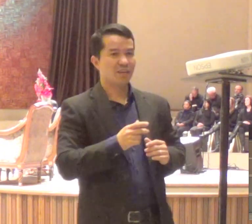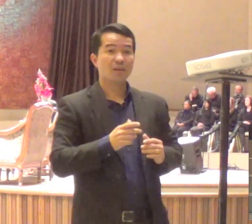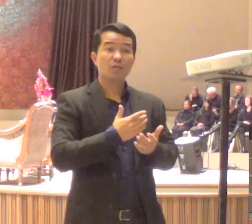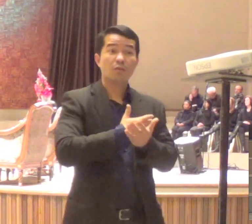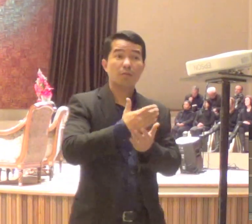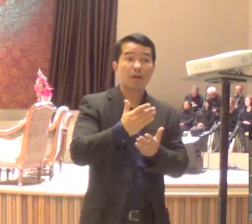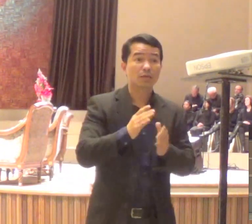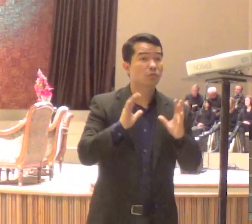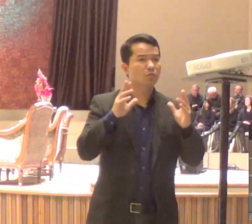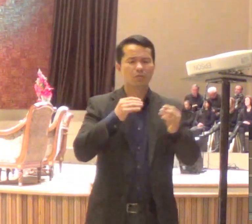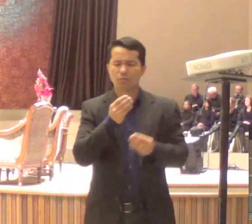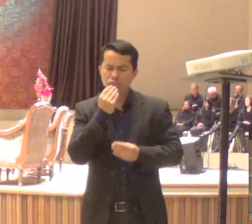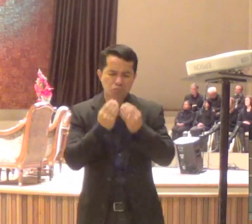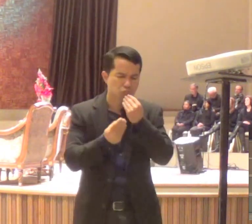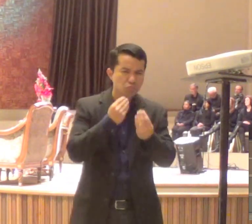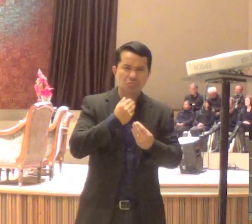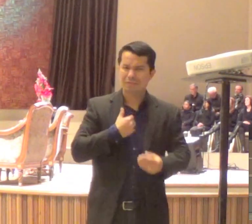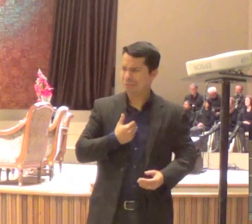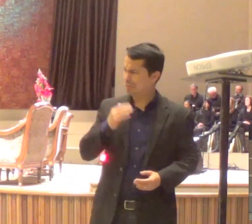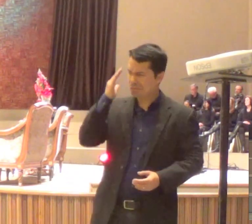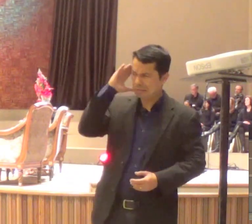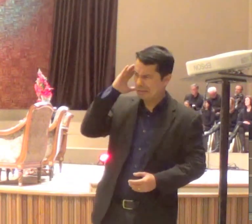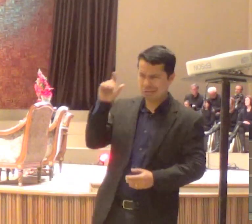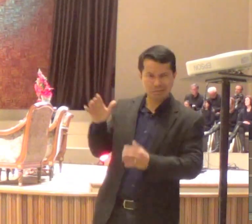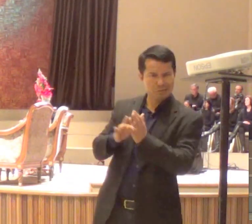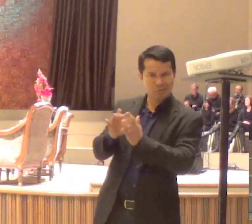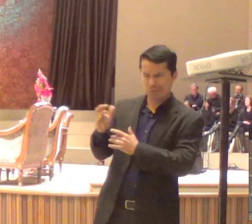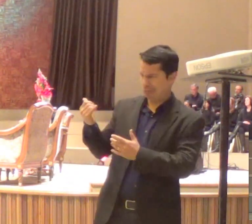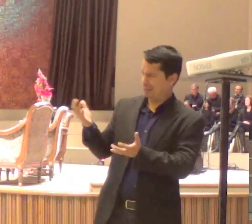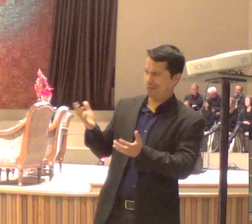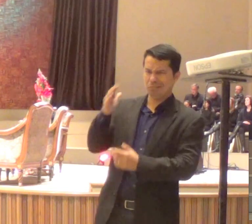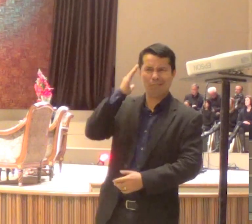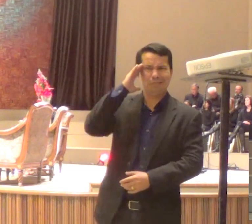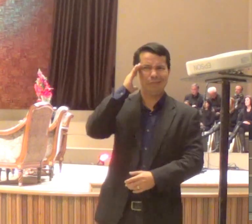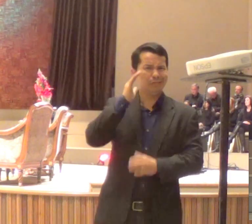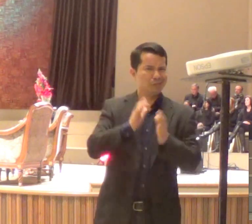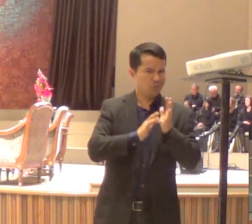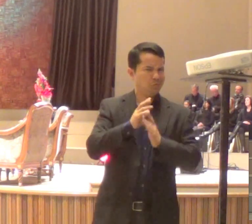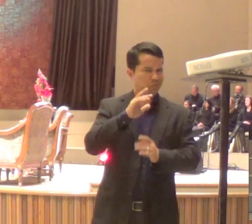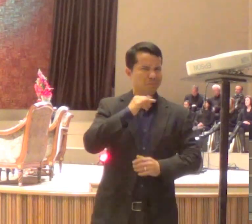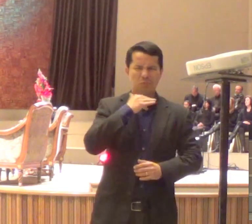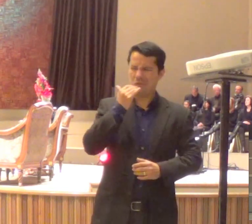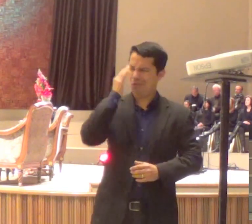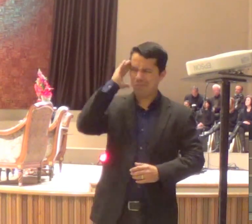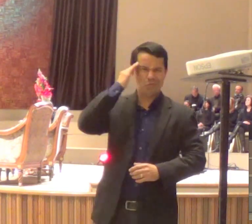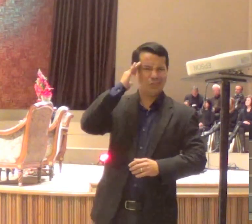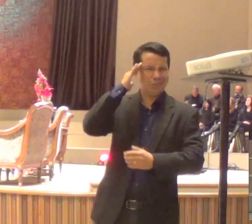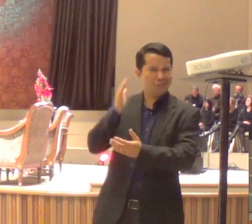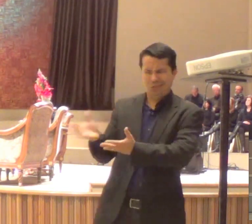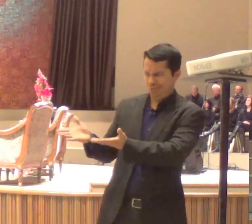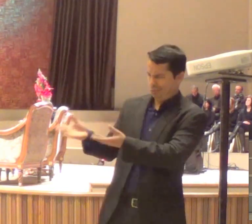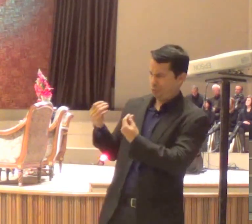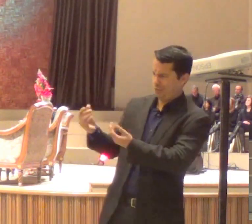comendo, não estão entendendo muito bem. Se você ler o Evangelho de João, tá? A partir do capítulo